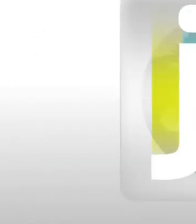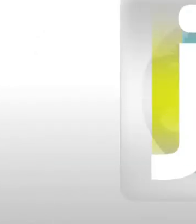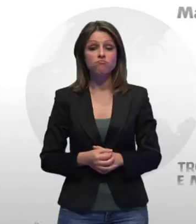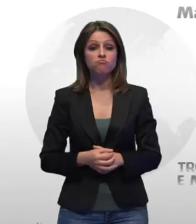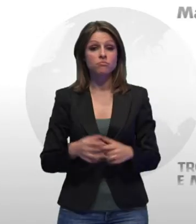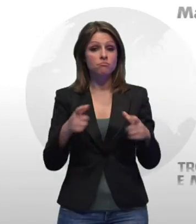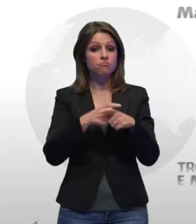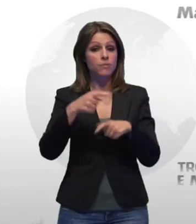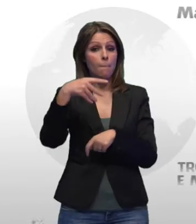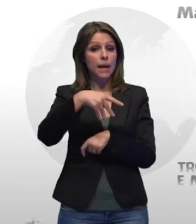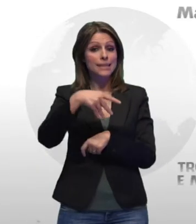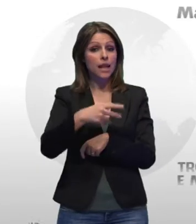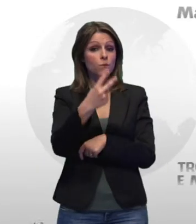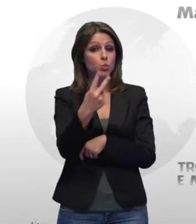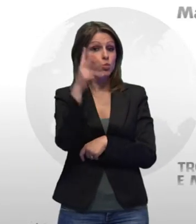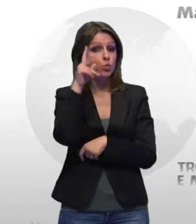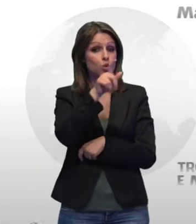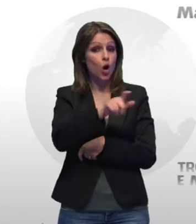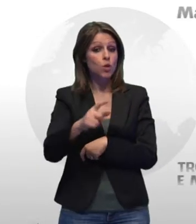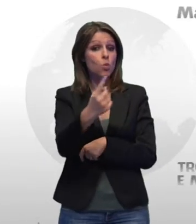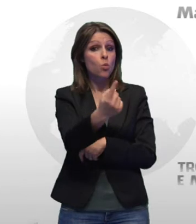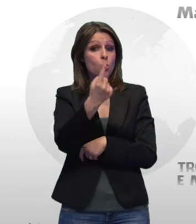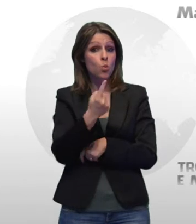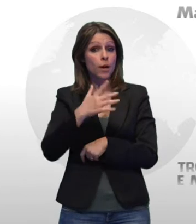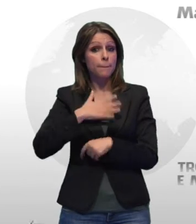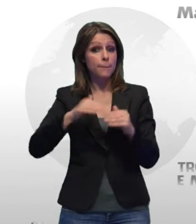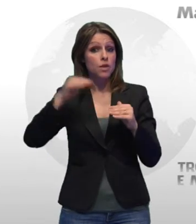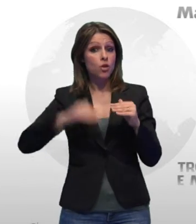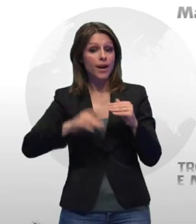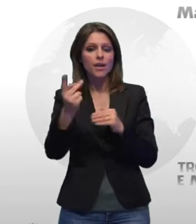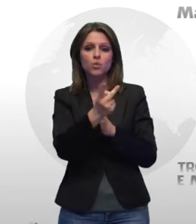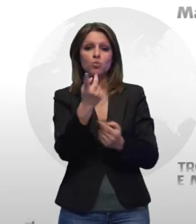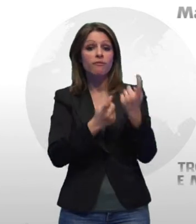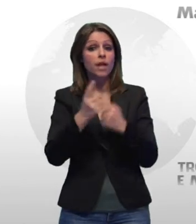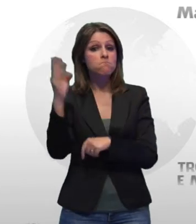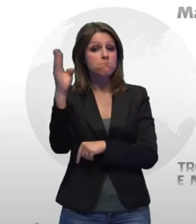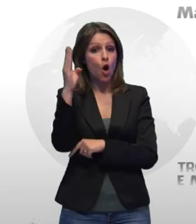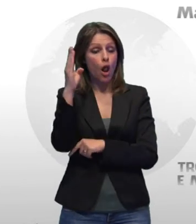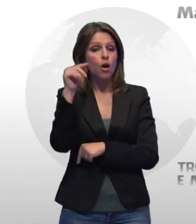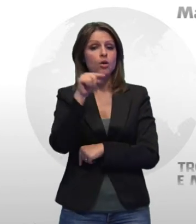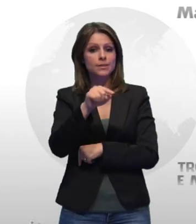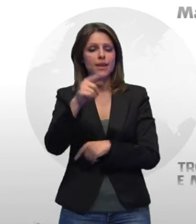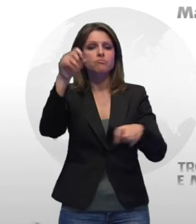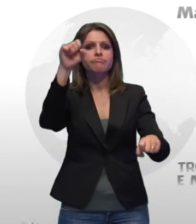A Massafra, due donne, di cui una minorenne, provenienti da Bologna, sono state